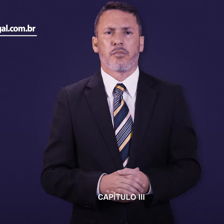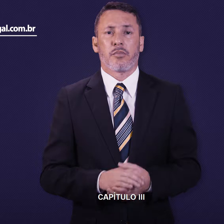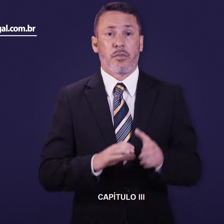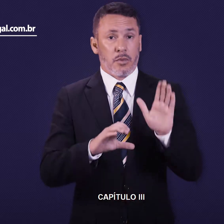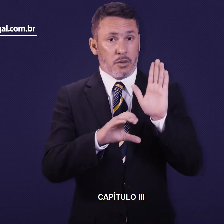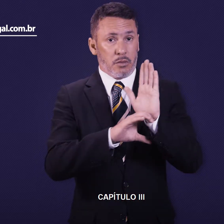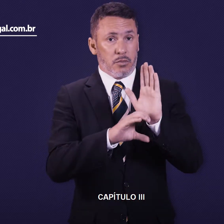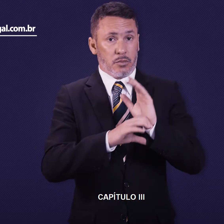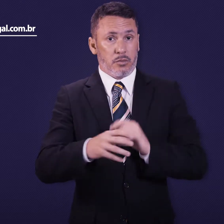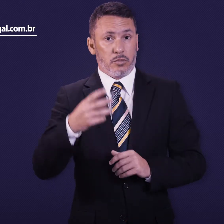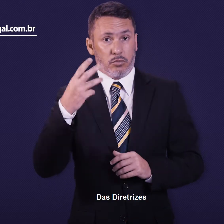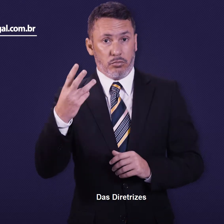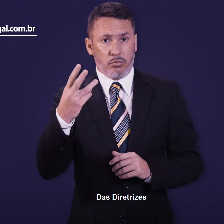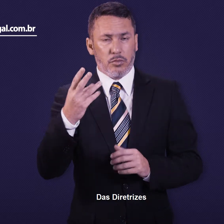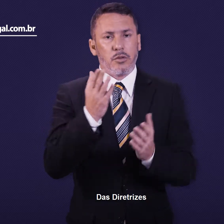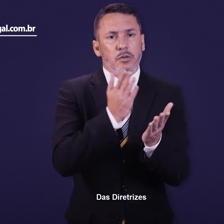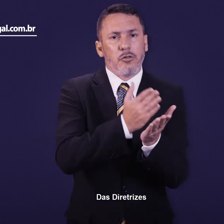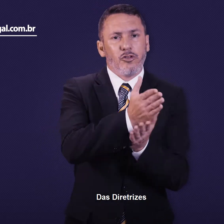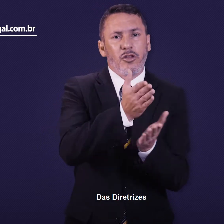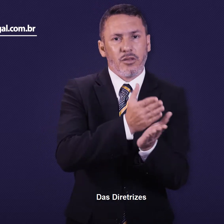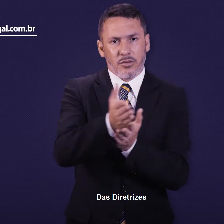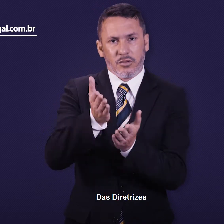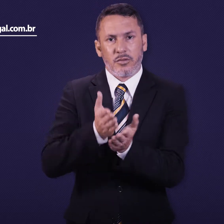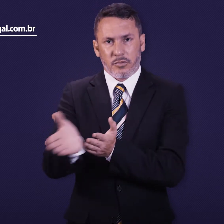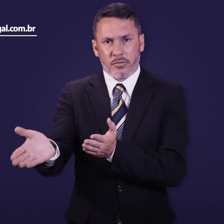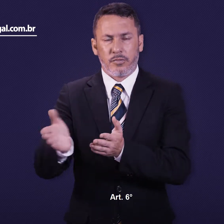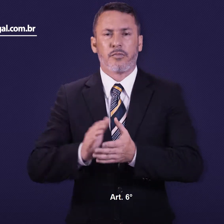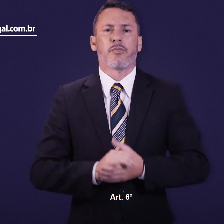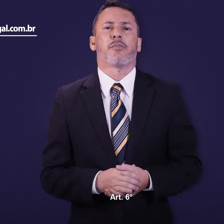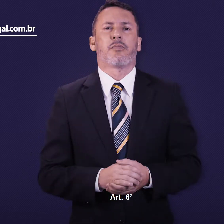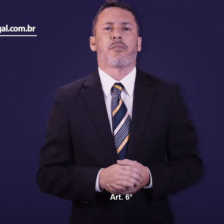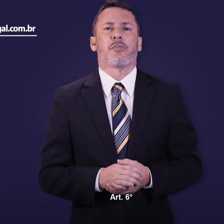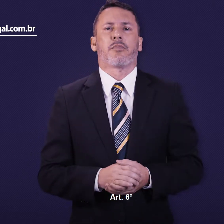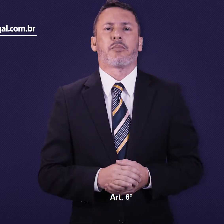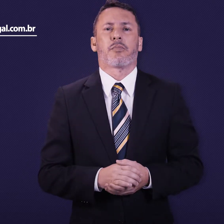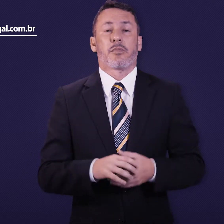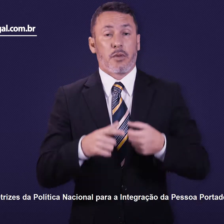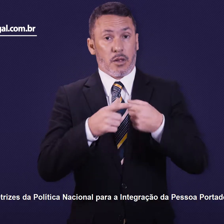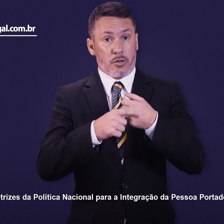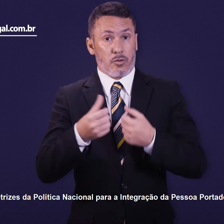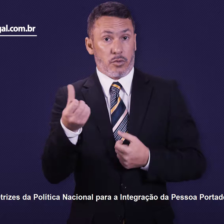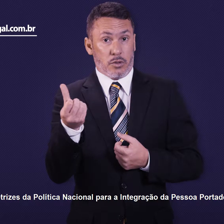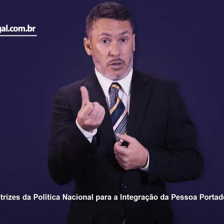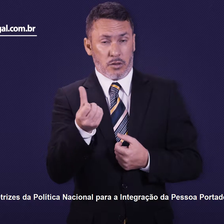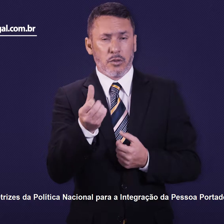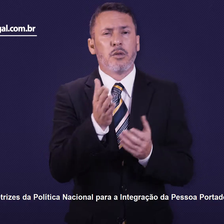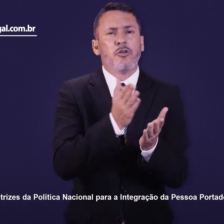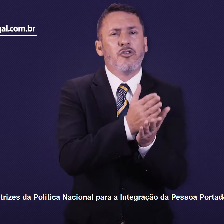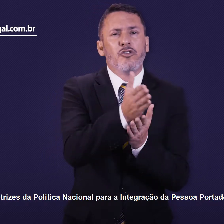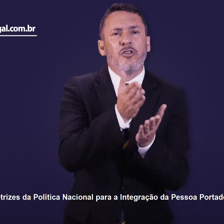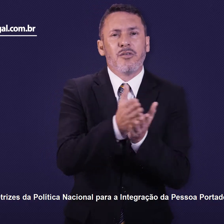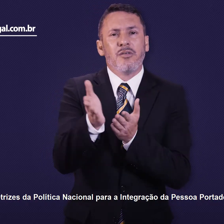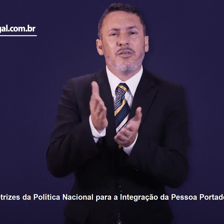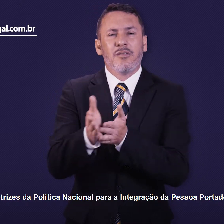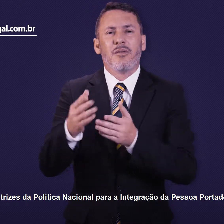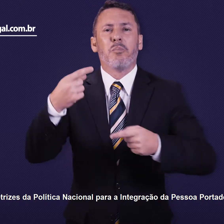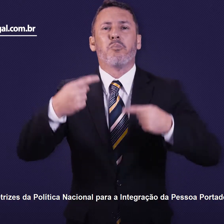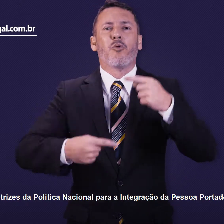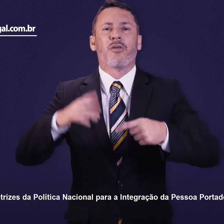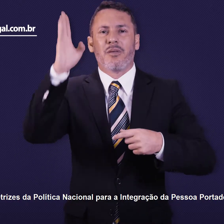CAPÍTULO 3 DAS DIRETRIZES Artigo 6º São diretrizes da Política Nacional para a